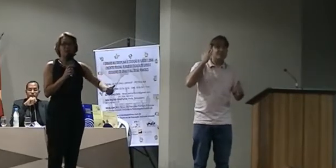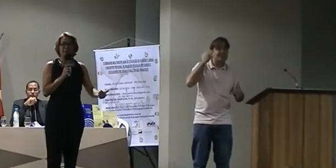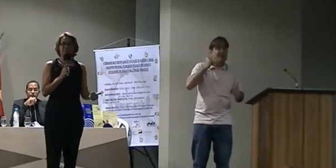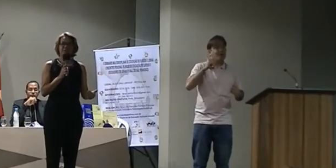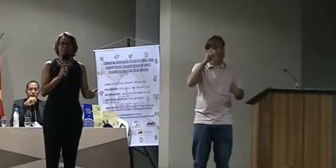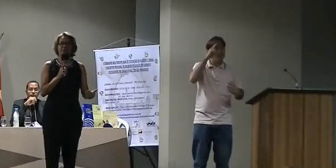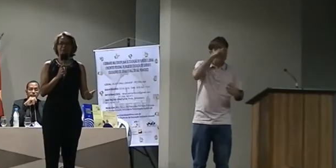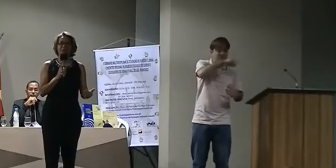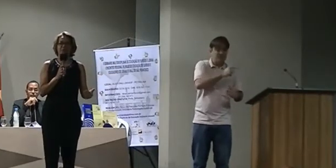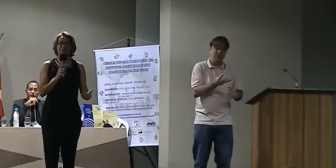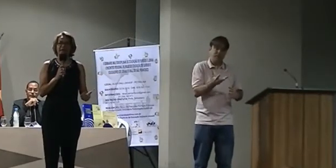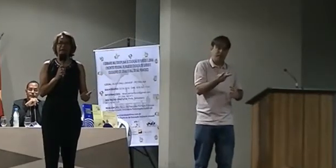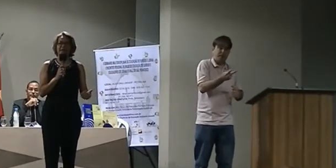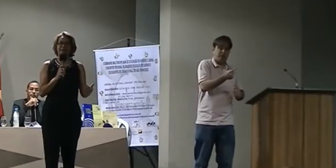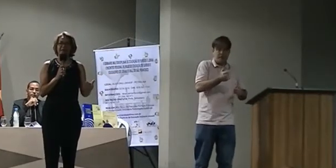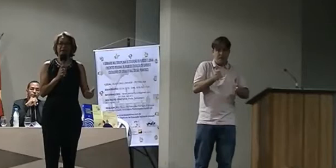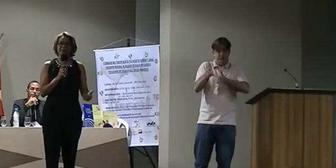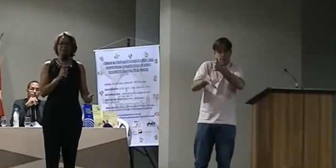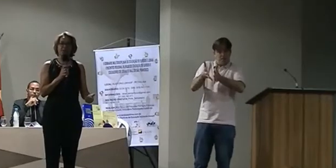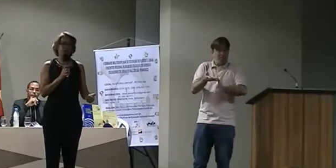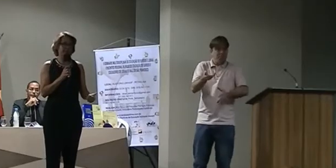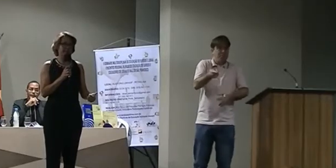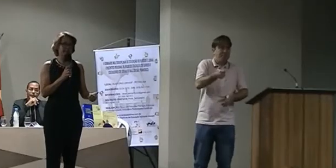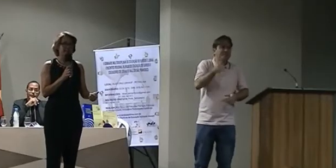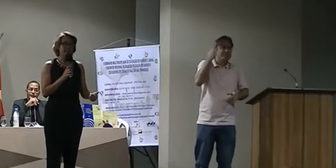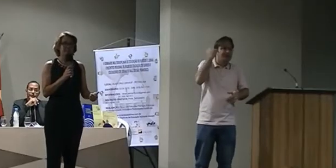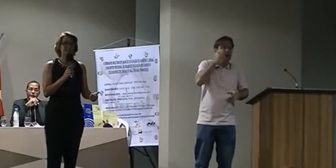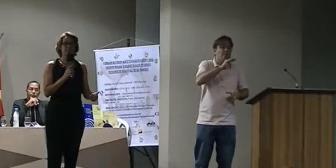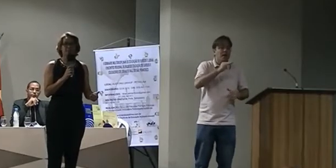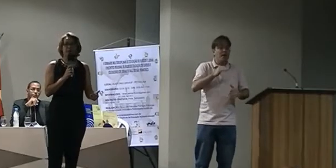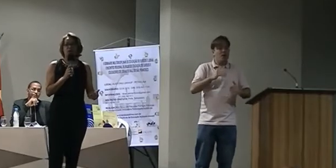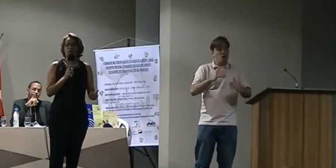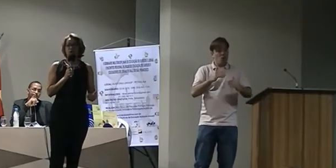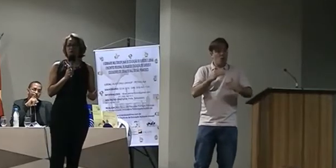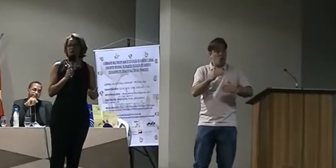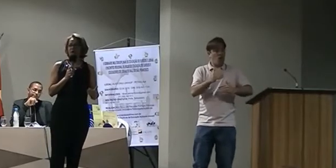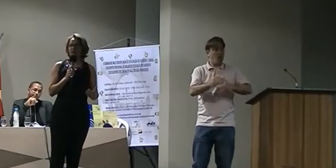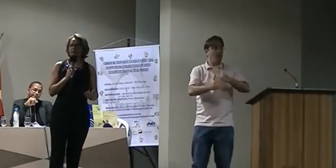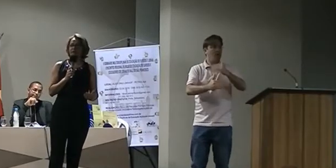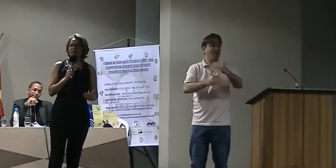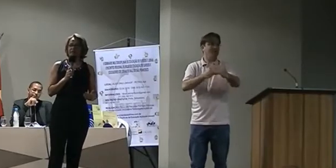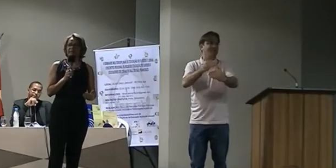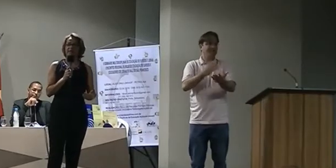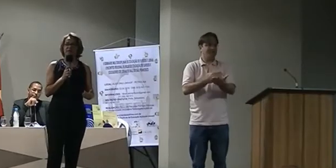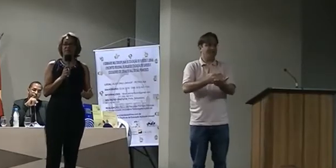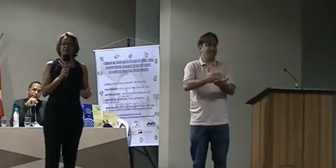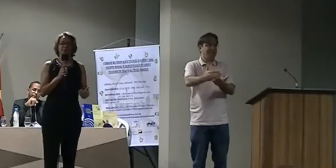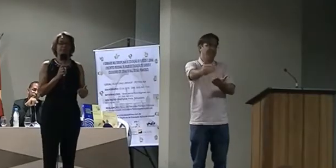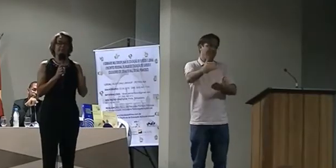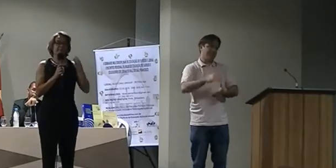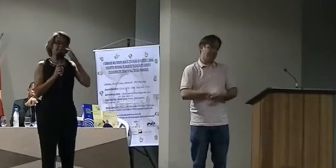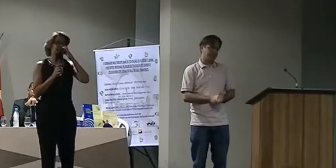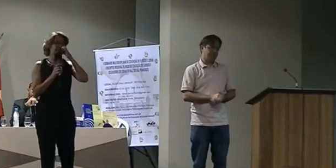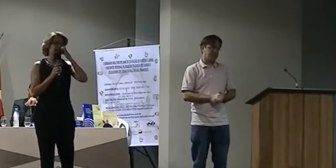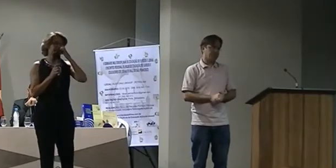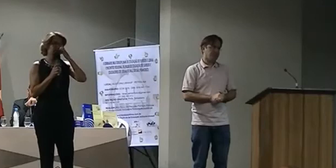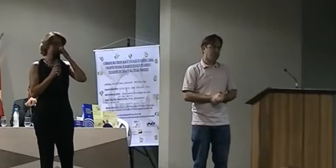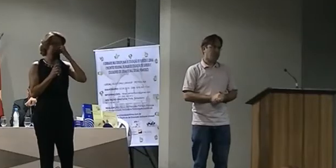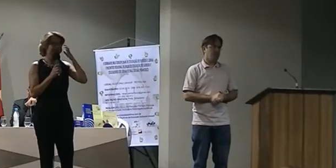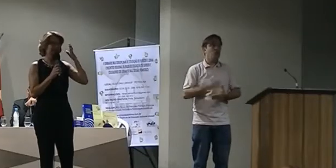para essa formação foi dado ali na UPE. Hoje, a obrigatoriedade da disciplina